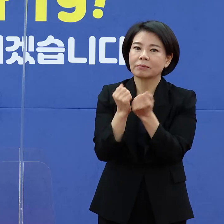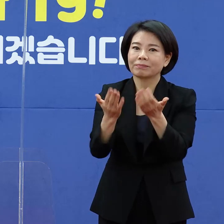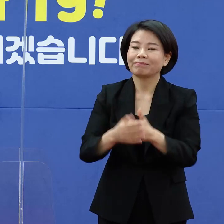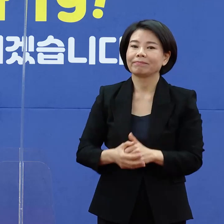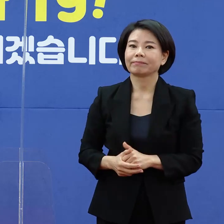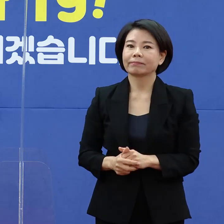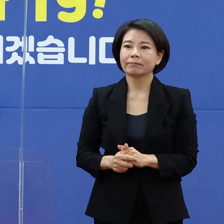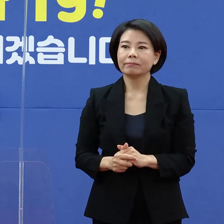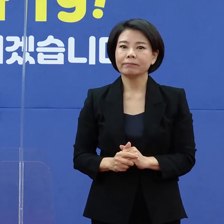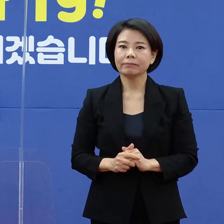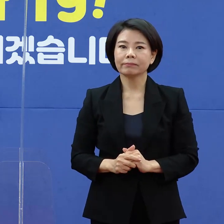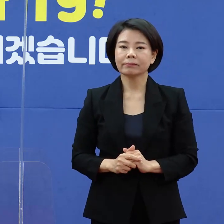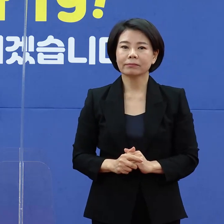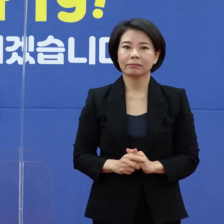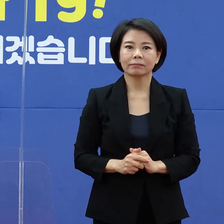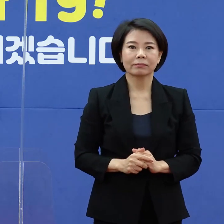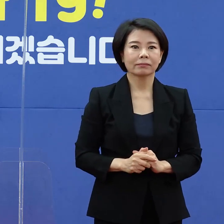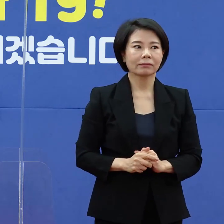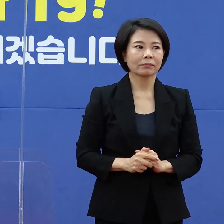바랍니다.